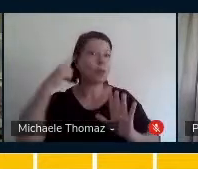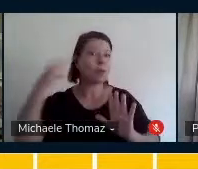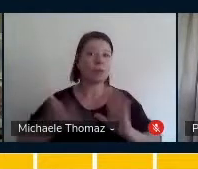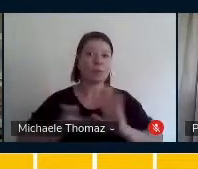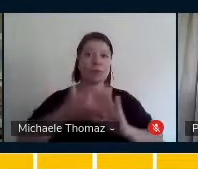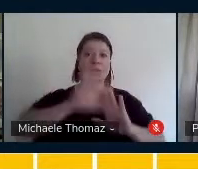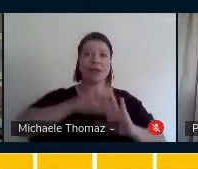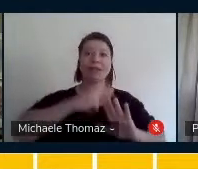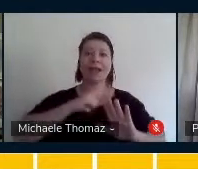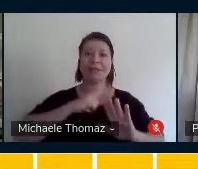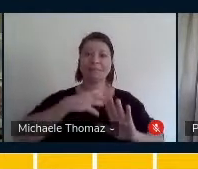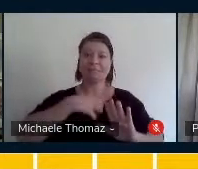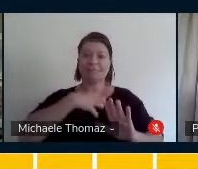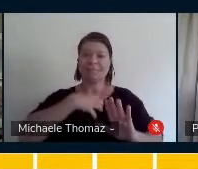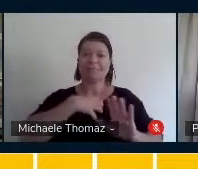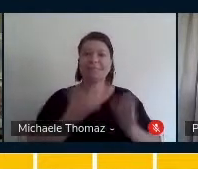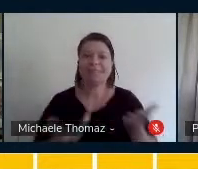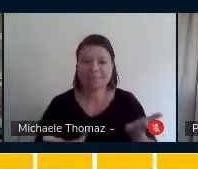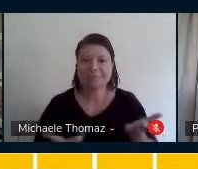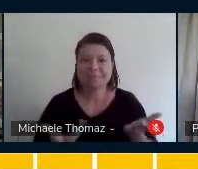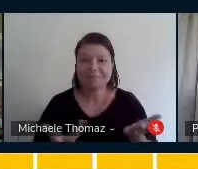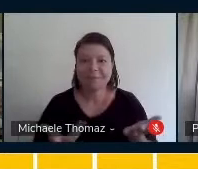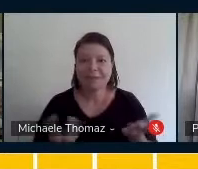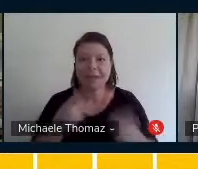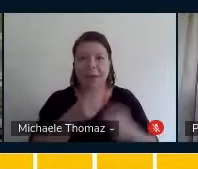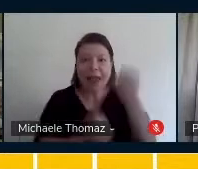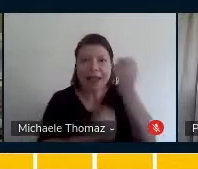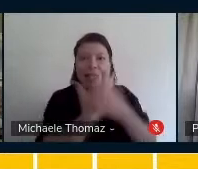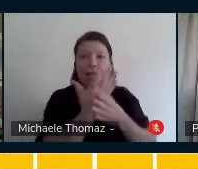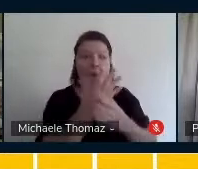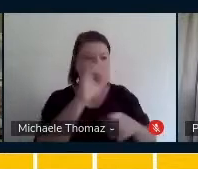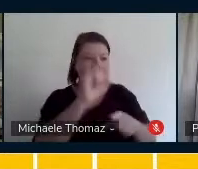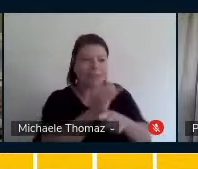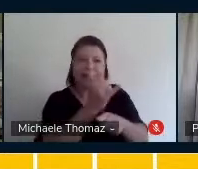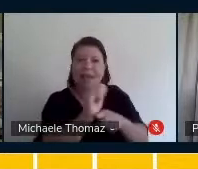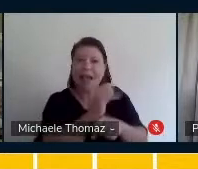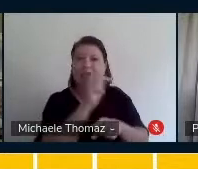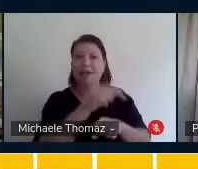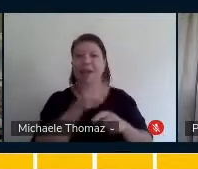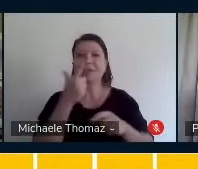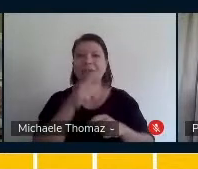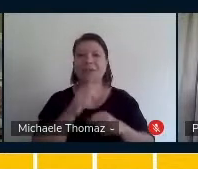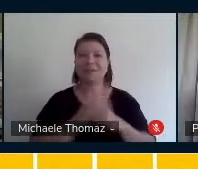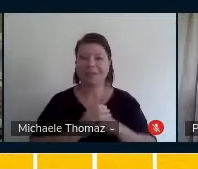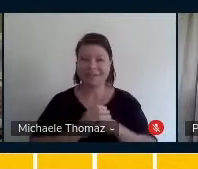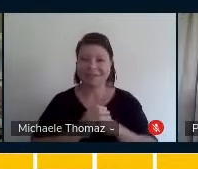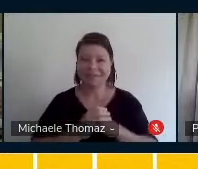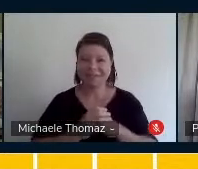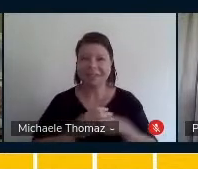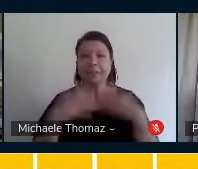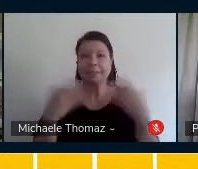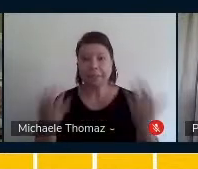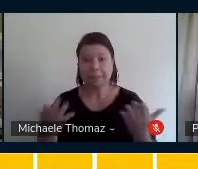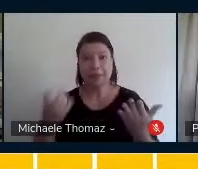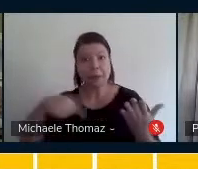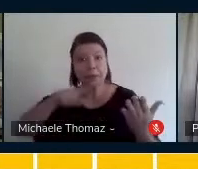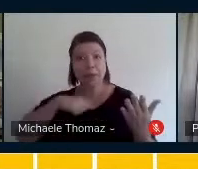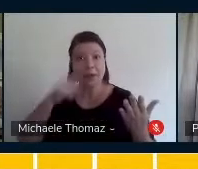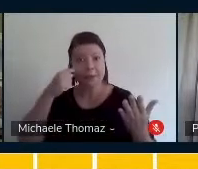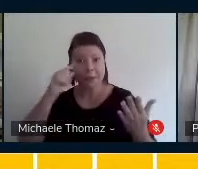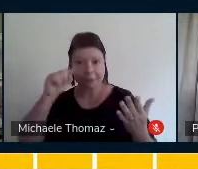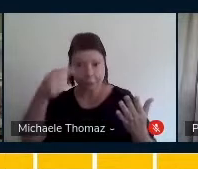Então, ela pegou, ela criou essas estratégias. E o que que a gente viu depois?